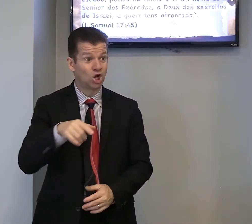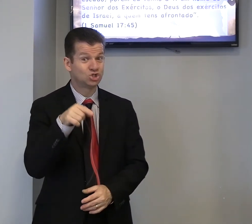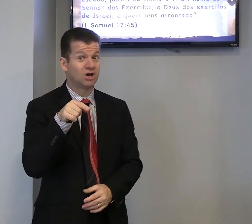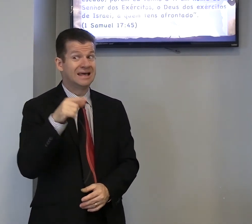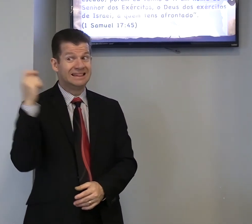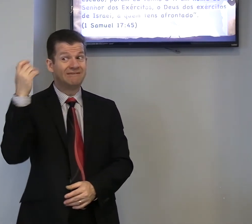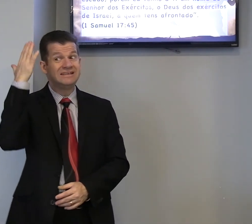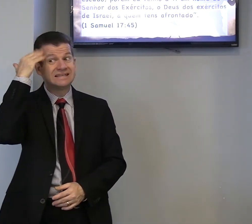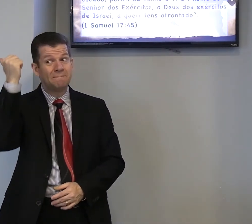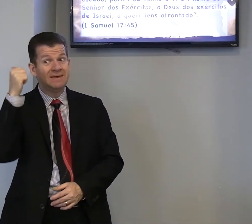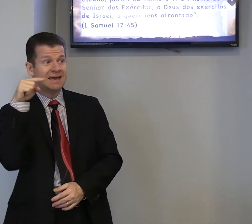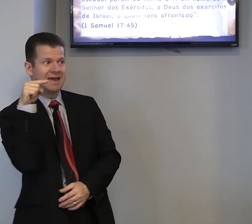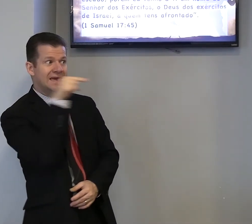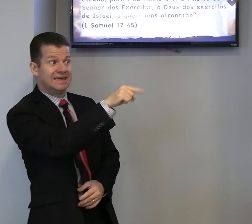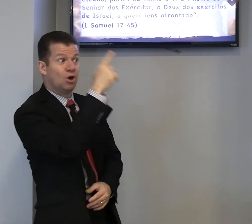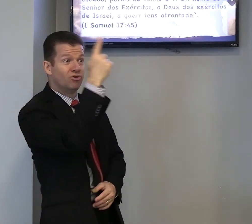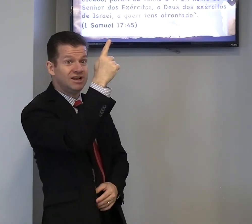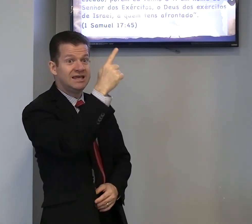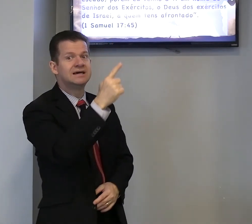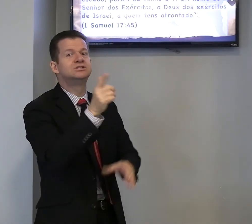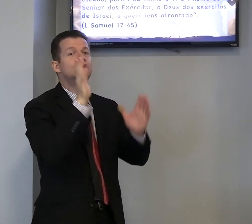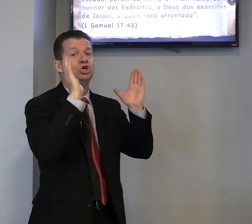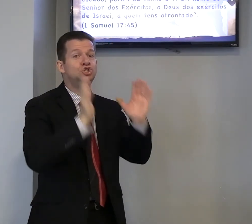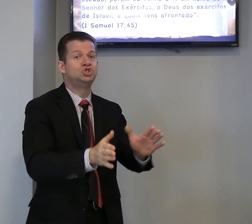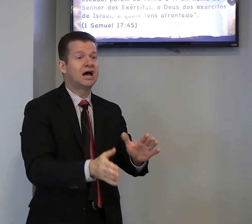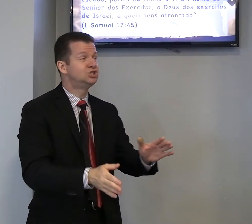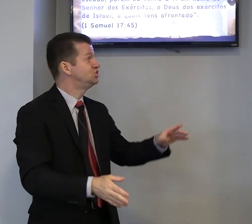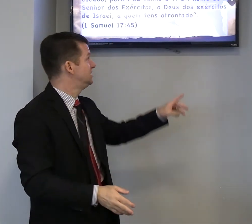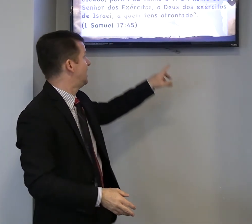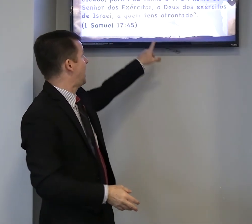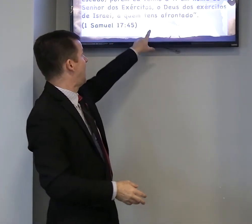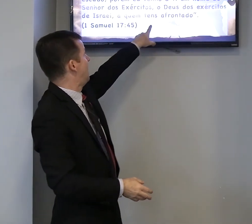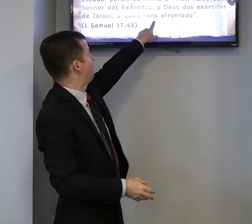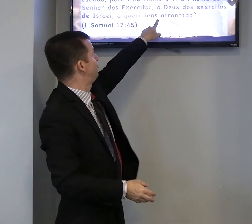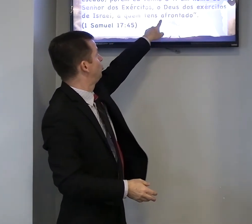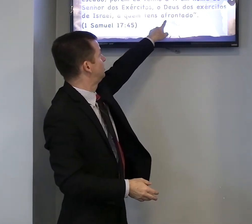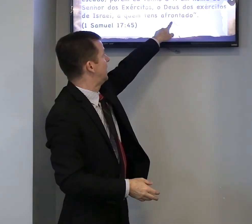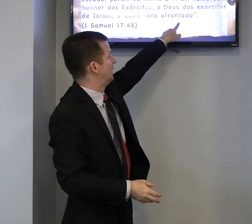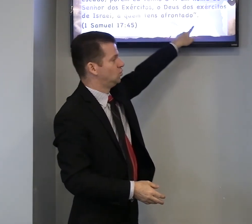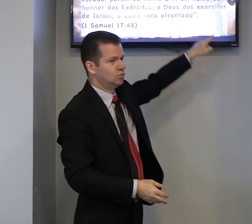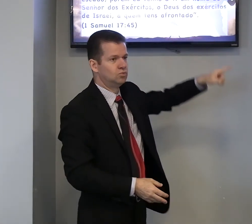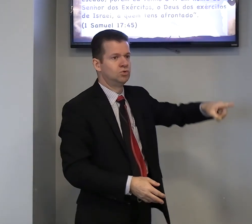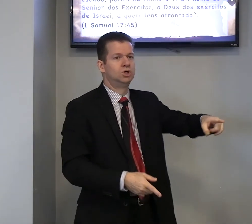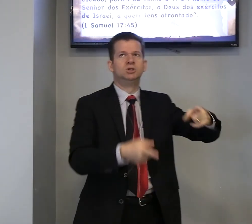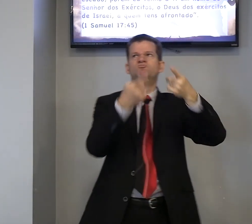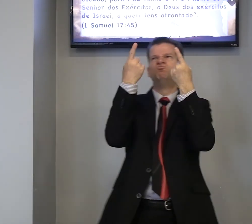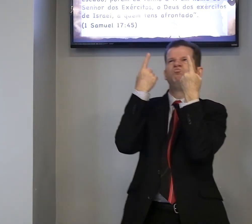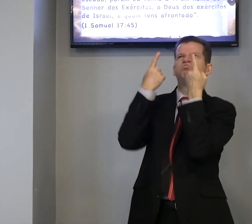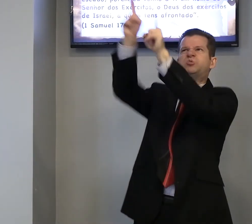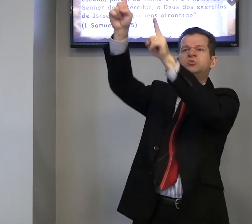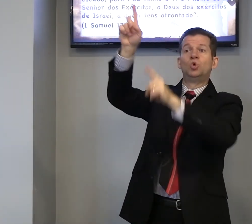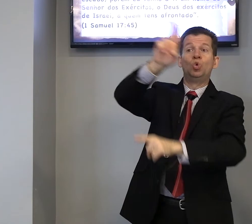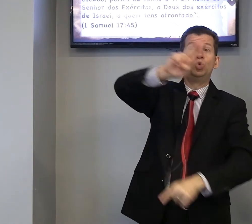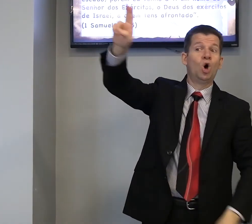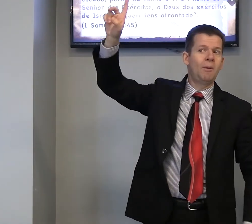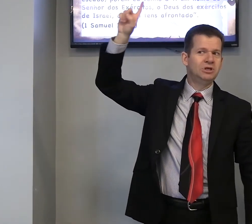olha só, Davi, que Golias, já, tinha, afrontado, o nome,